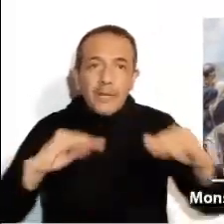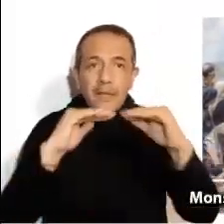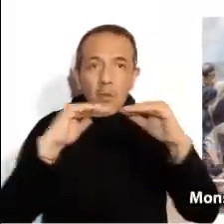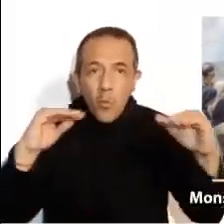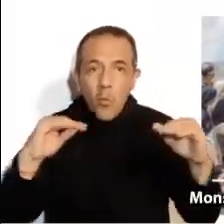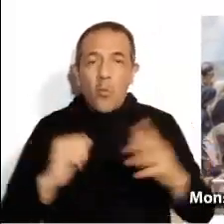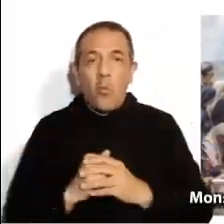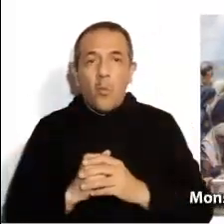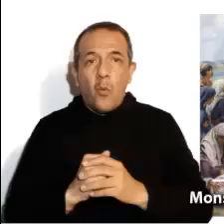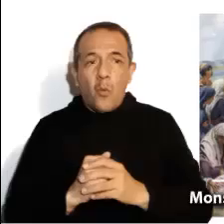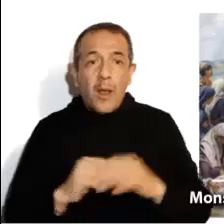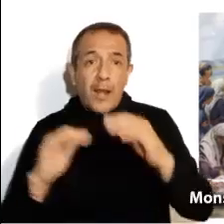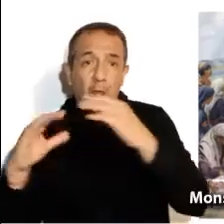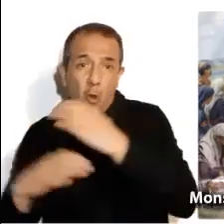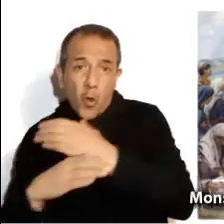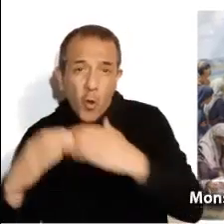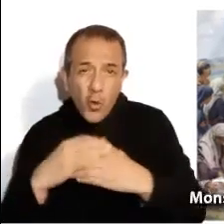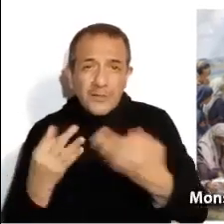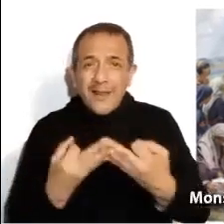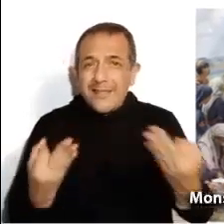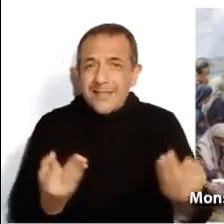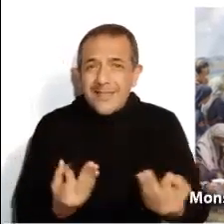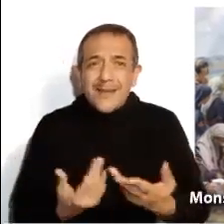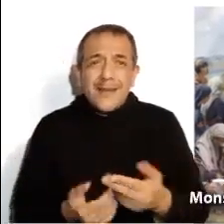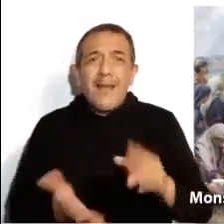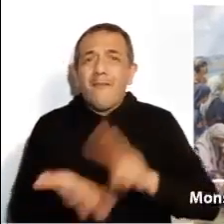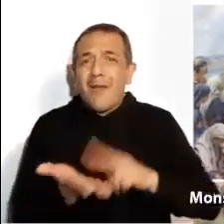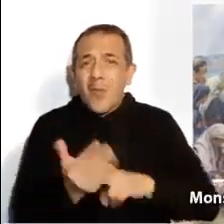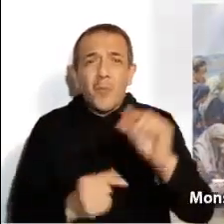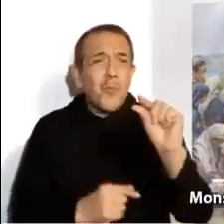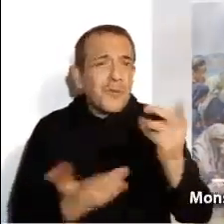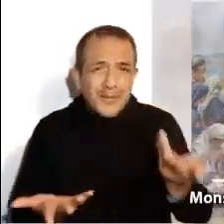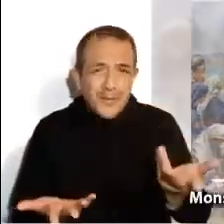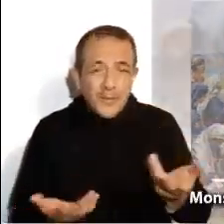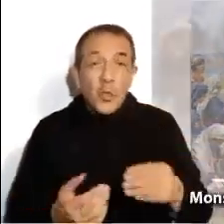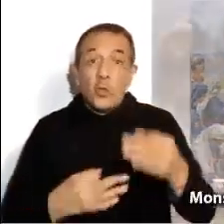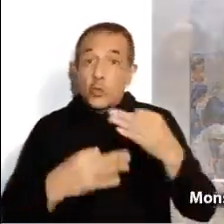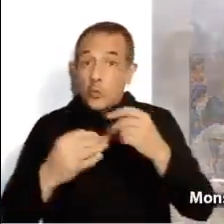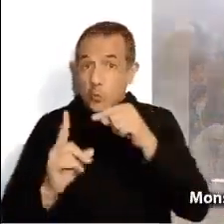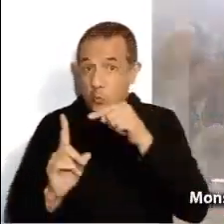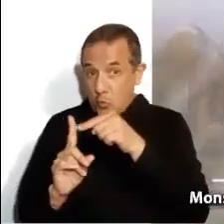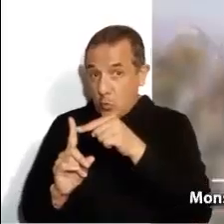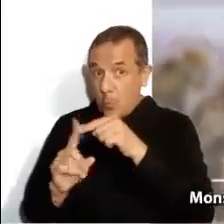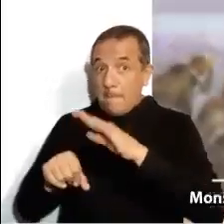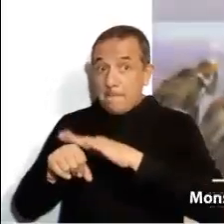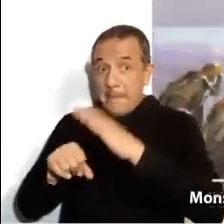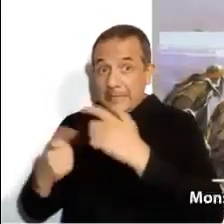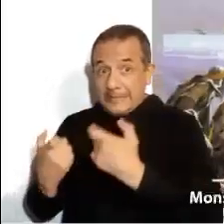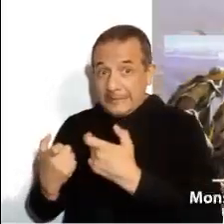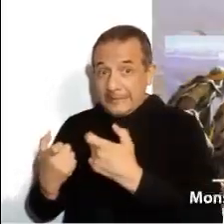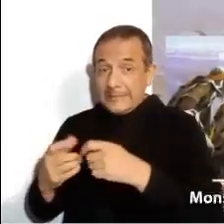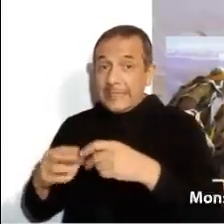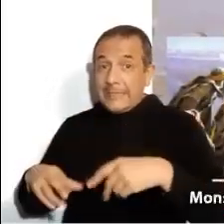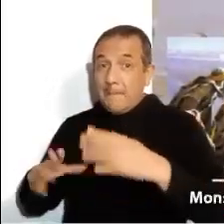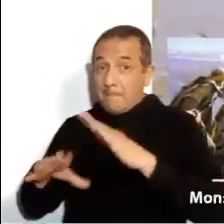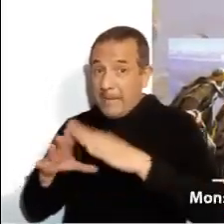hipoteca social que tienen los bienes terrenales. Nadie tiene derecho a tener de más mientras